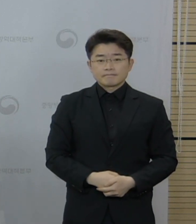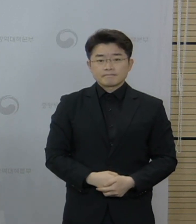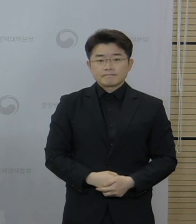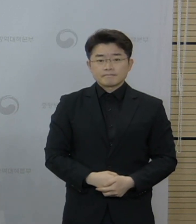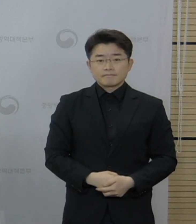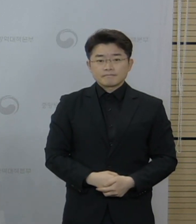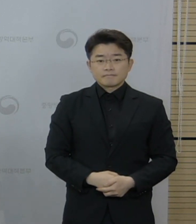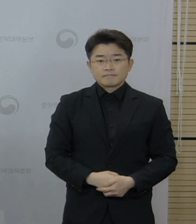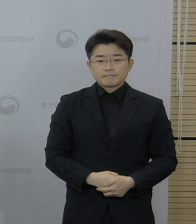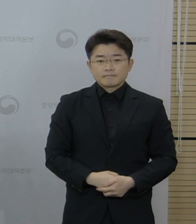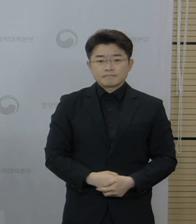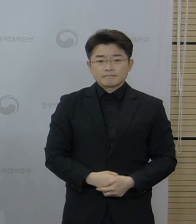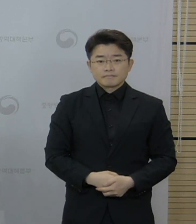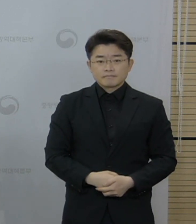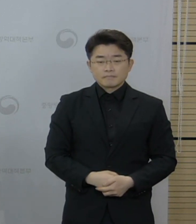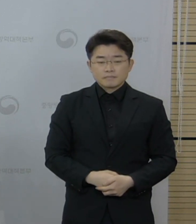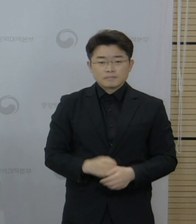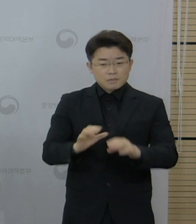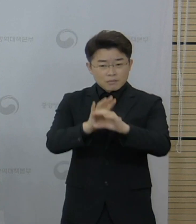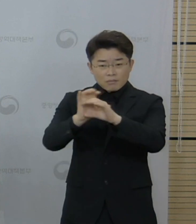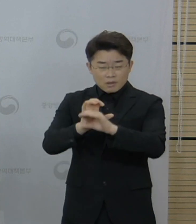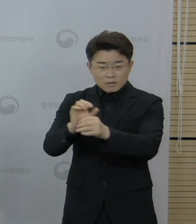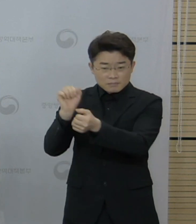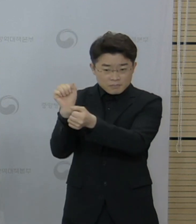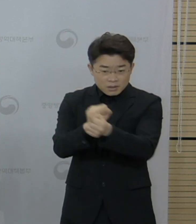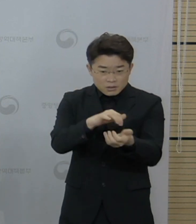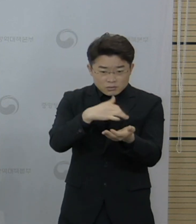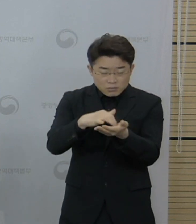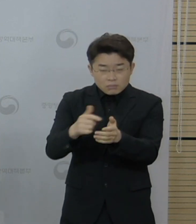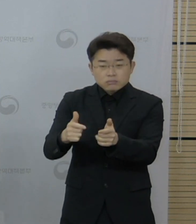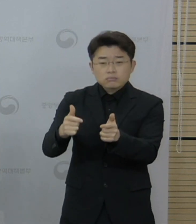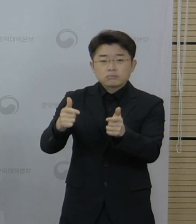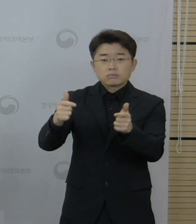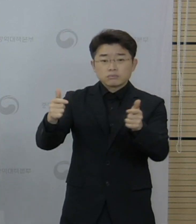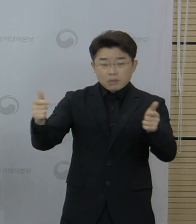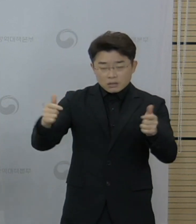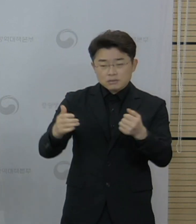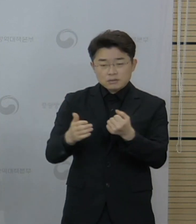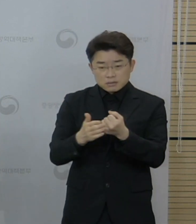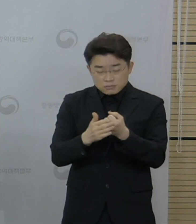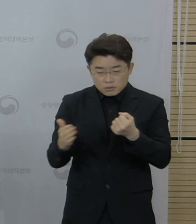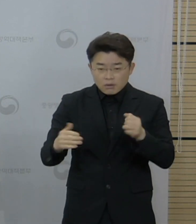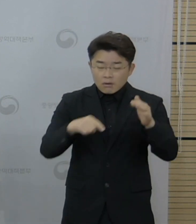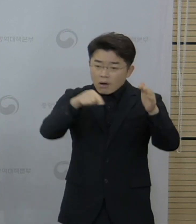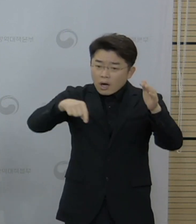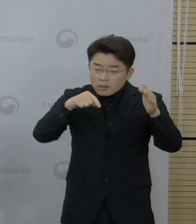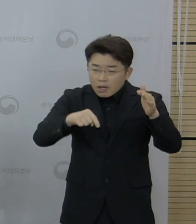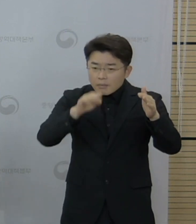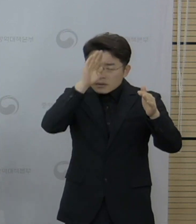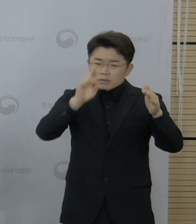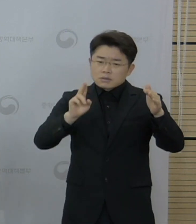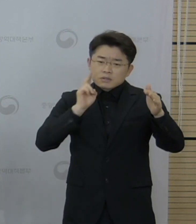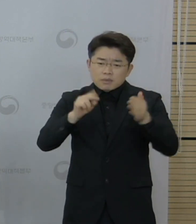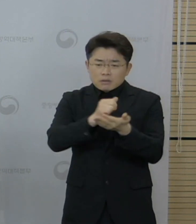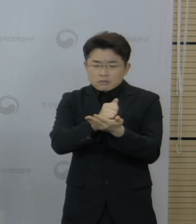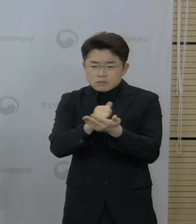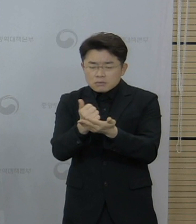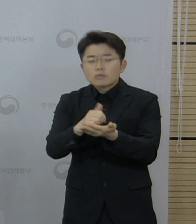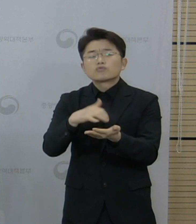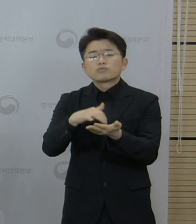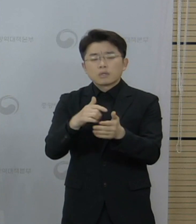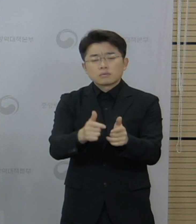전체 확진자 규모 증가에 따라 이전 대비 위중증 환자와 사망자 수도 늘어났으나,